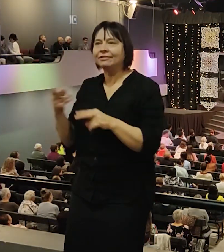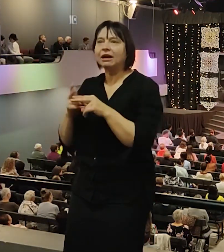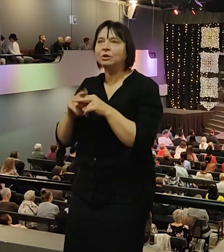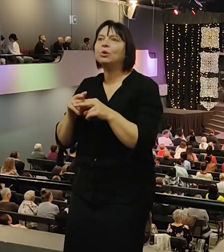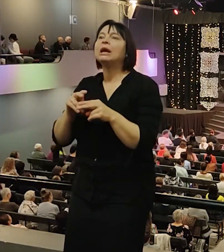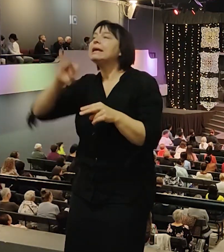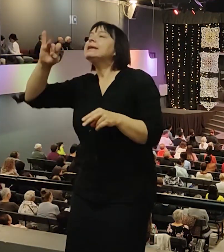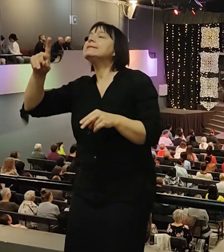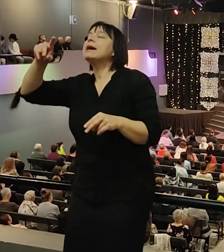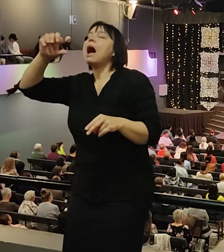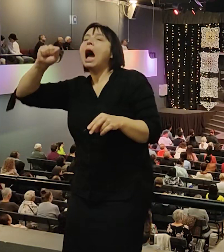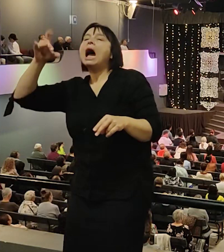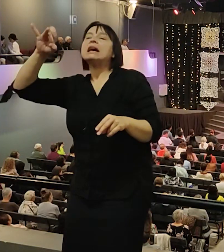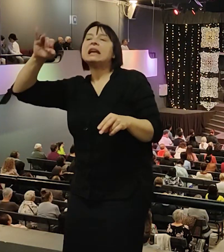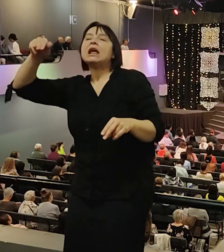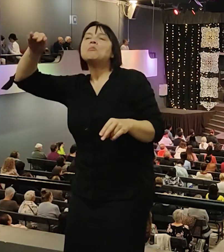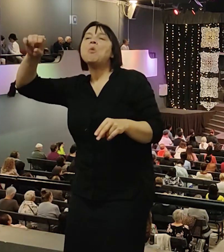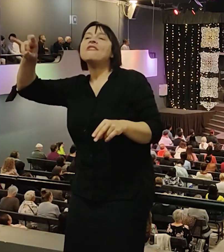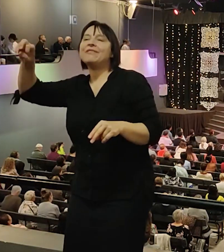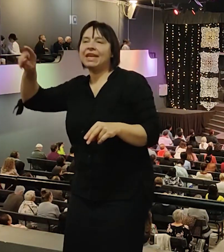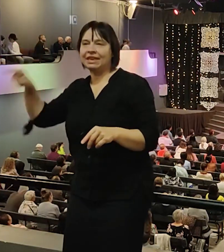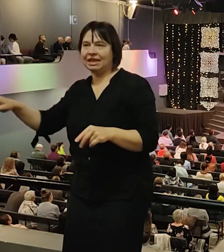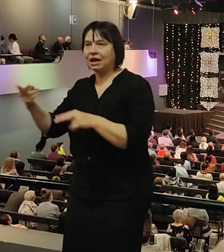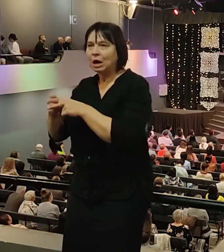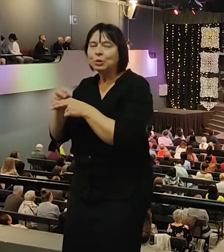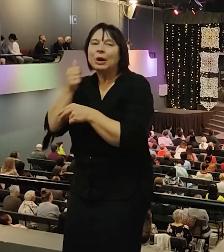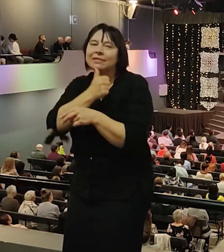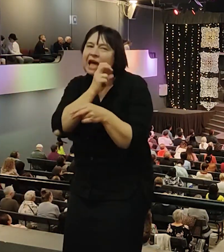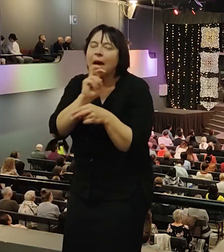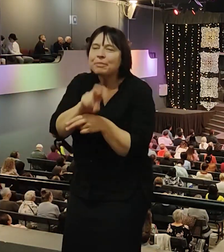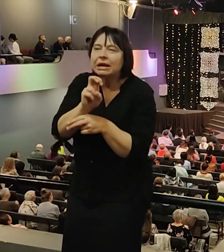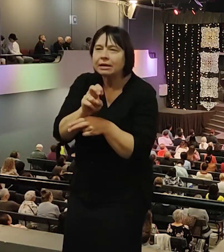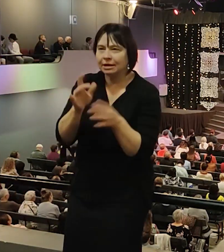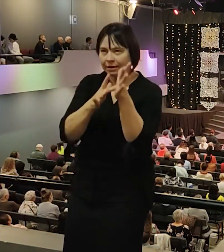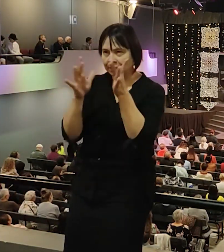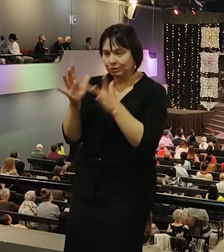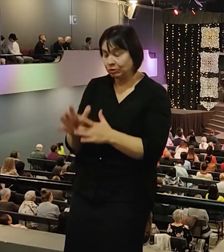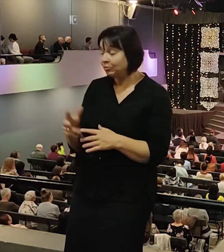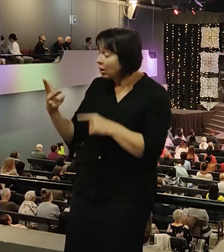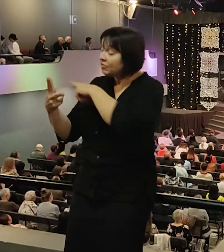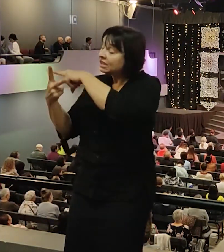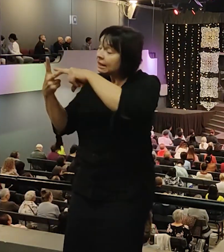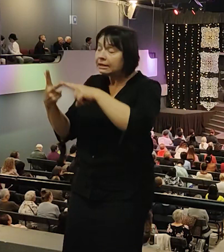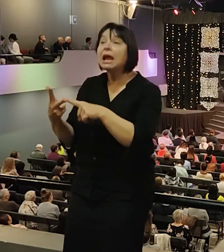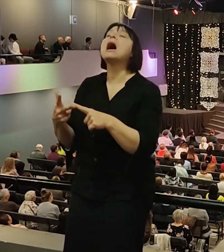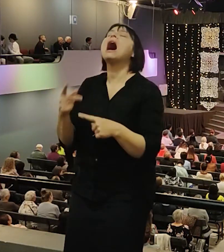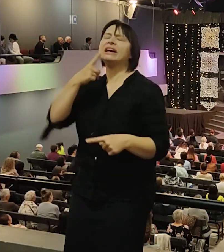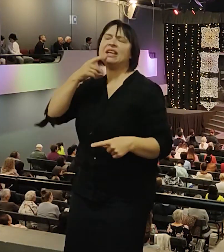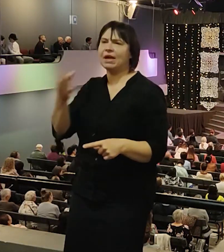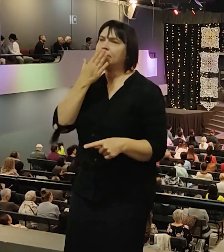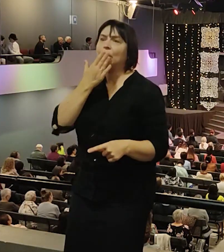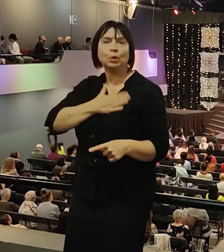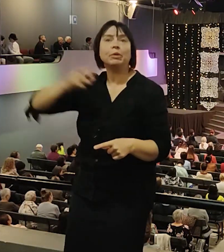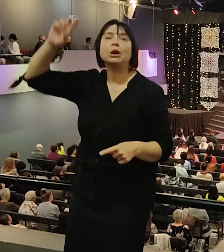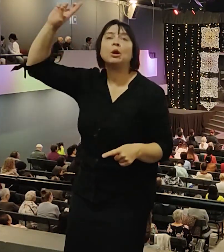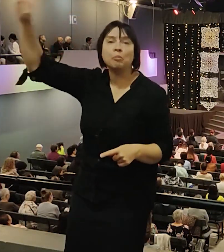Это самое главное. Послушание, веру и преданность Богу. Всю свою жизнь. Хоть и больно, но